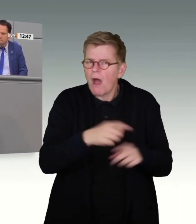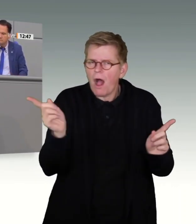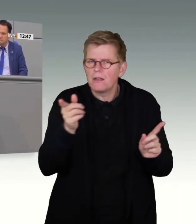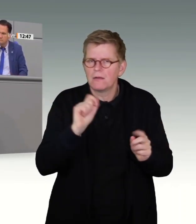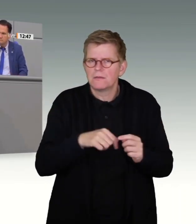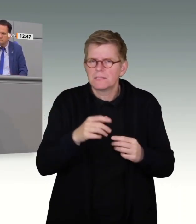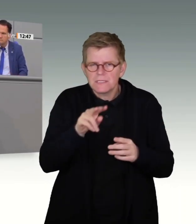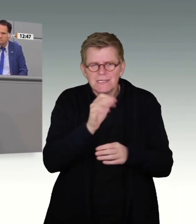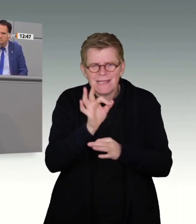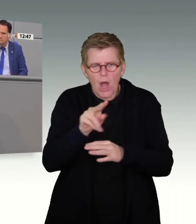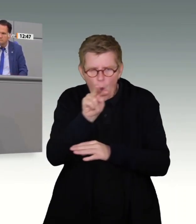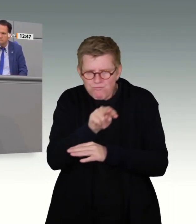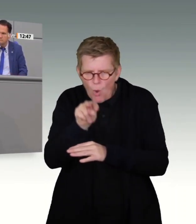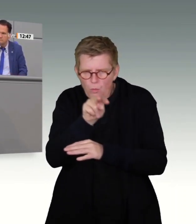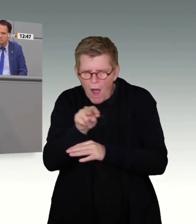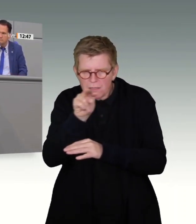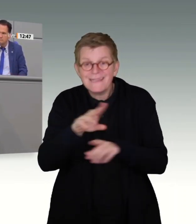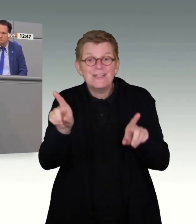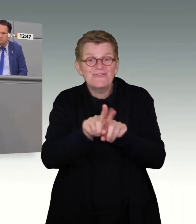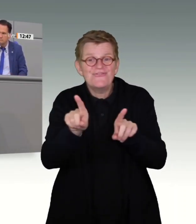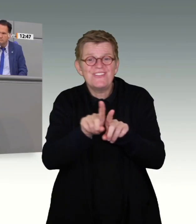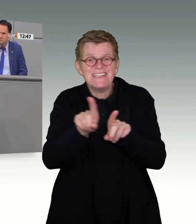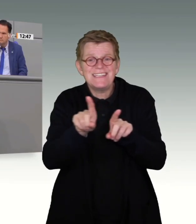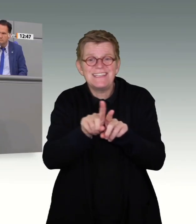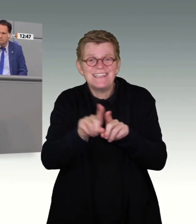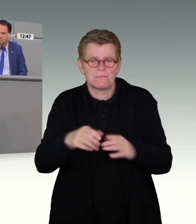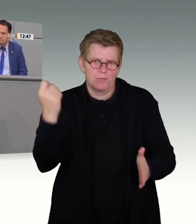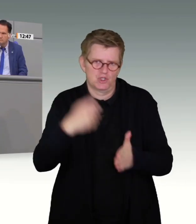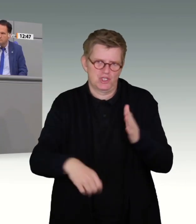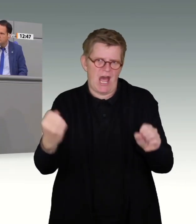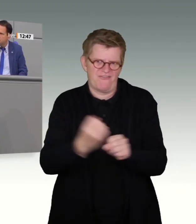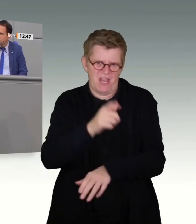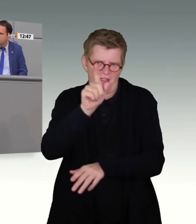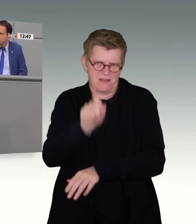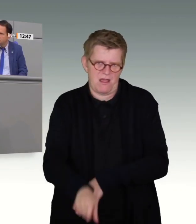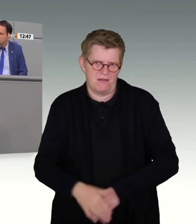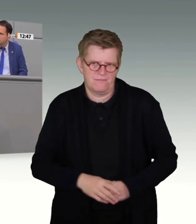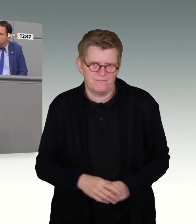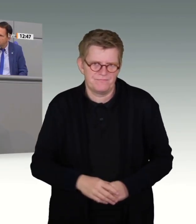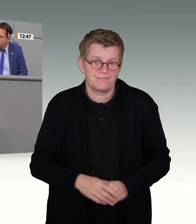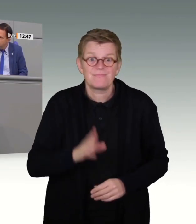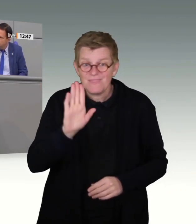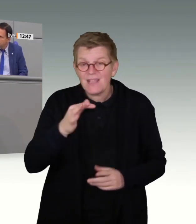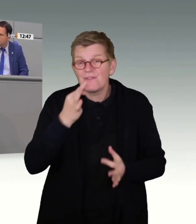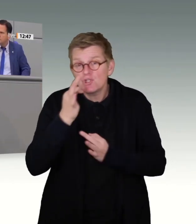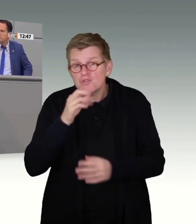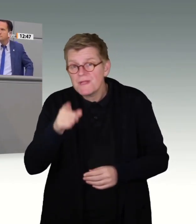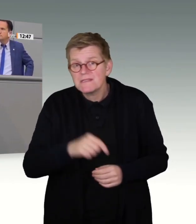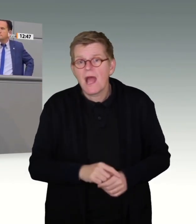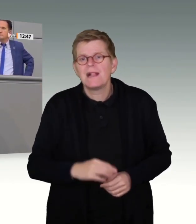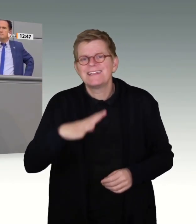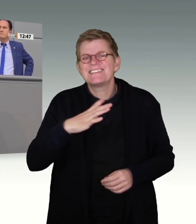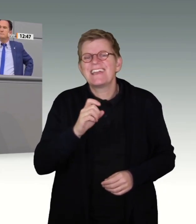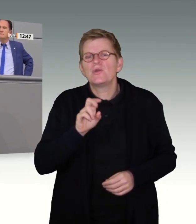Führungsaufsicht zu stellen wie verurteilte Straftäter. Speziell die christlich-sozialdemokratische Union,